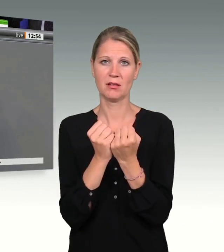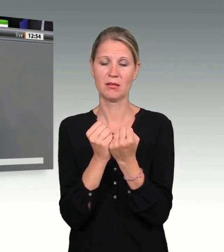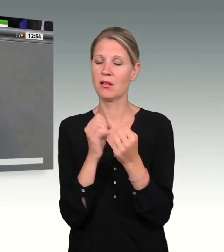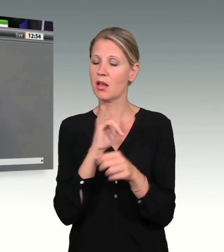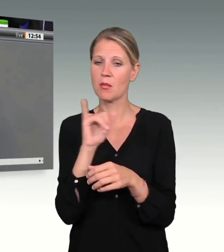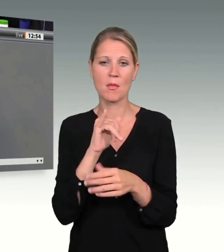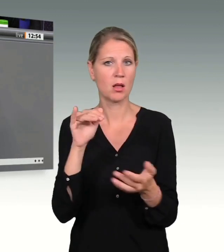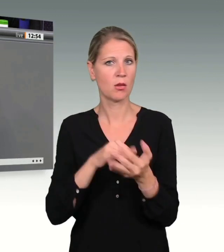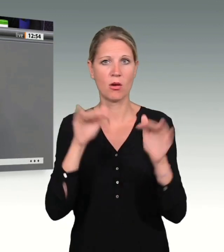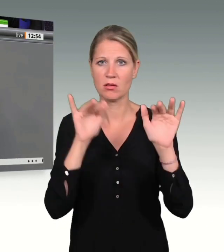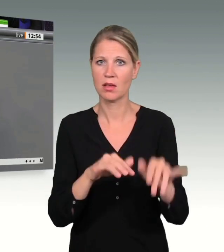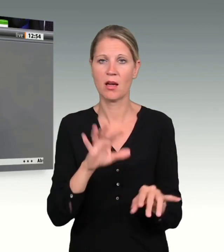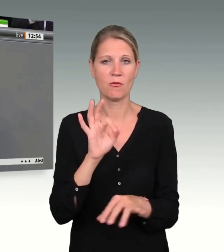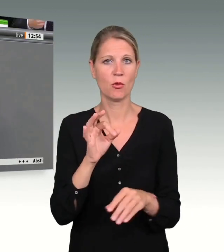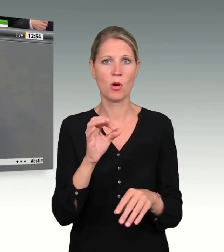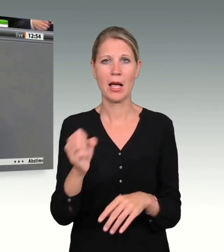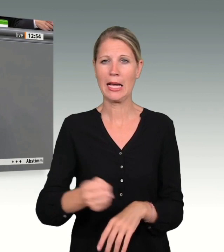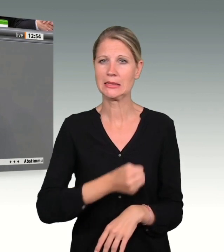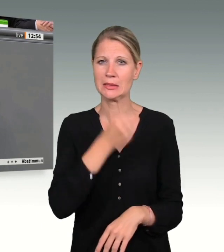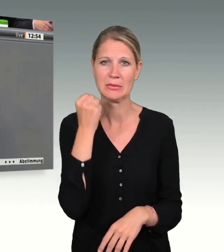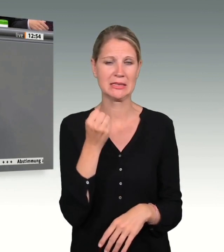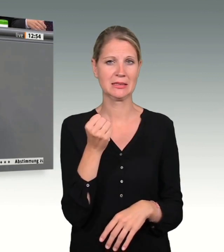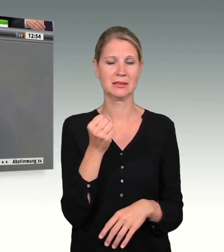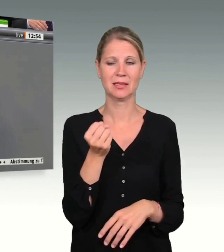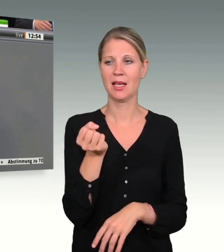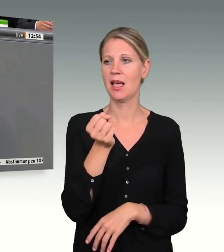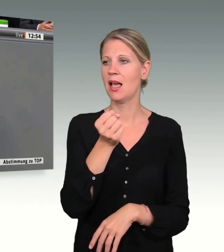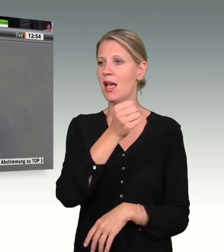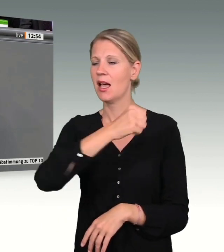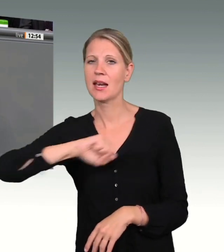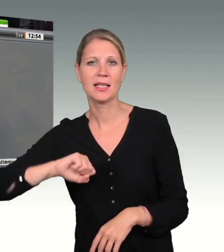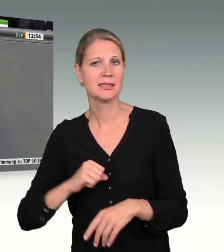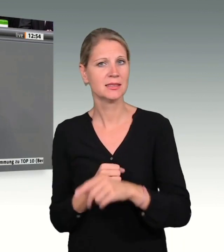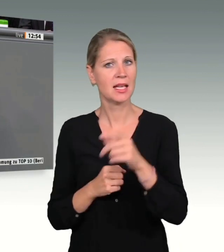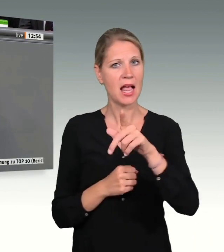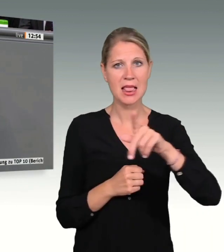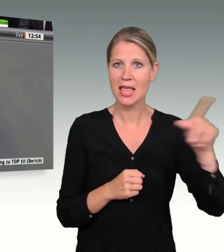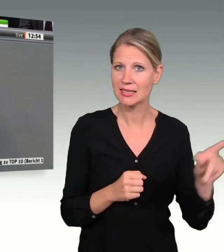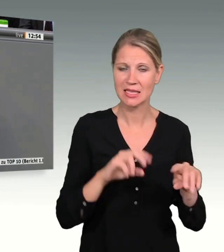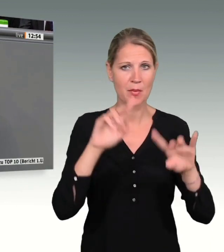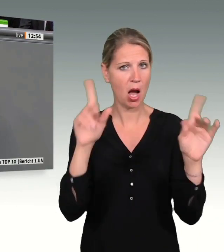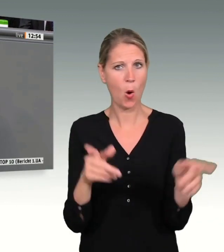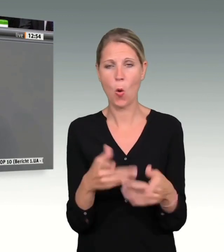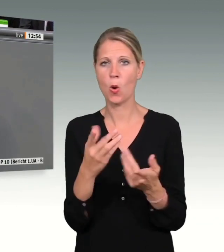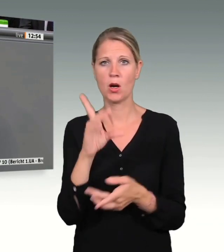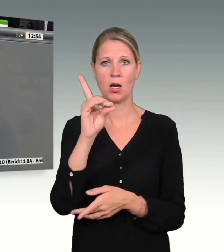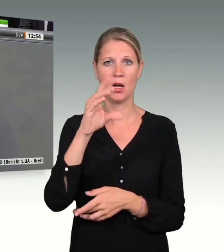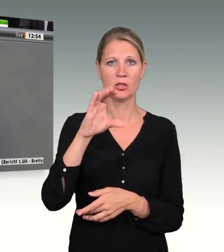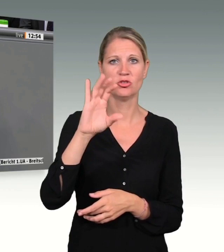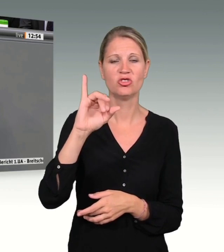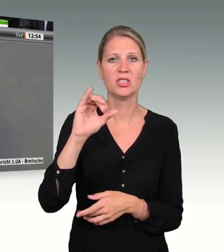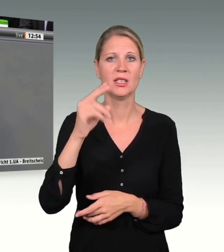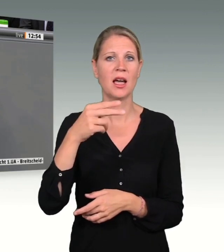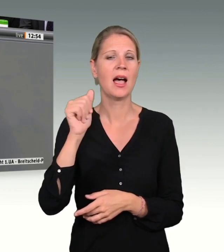Der Rechtsextremismus, der Linksextremismus, aber auch der Dschihadismus, der islamistische Extremismus